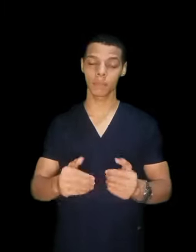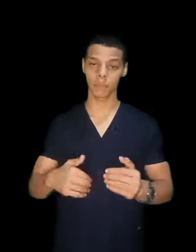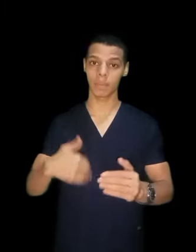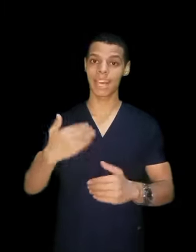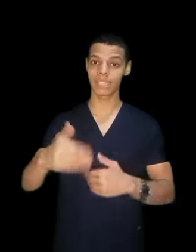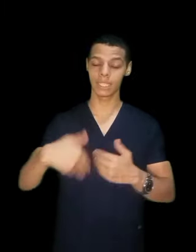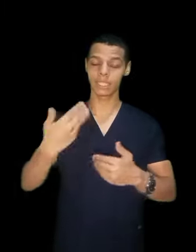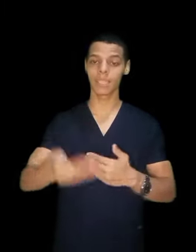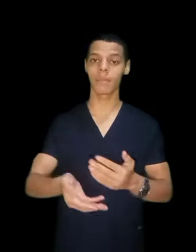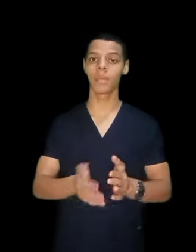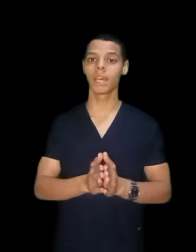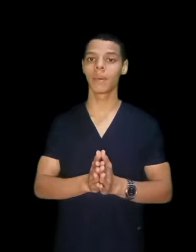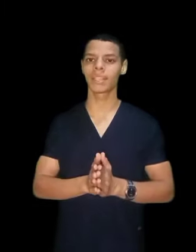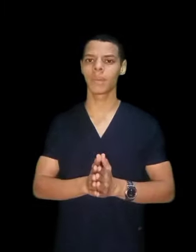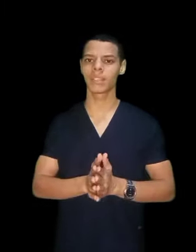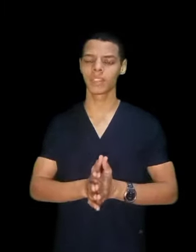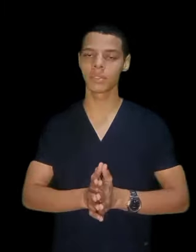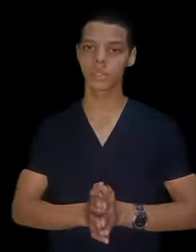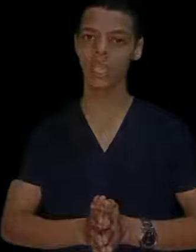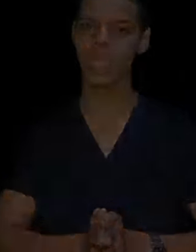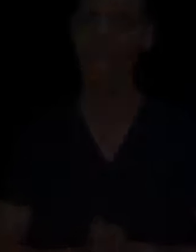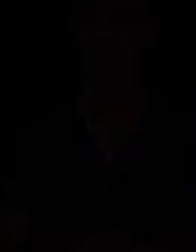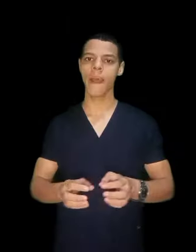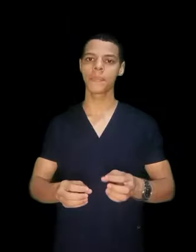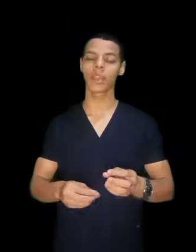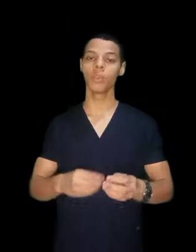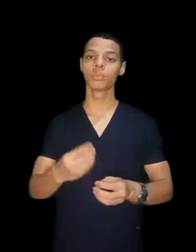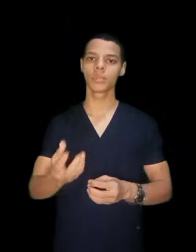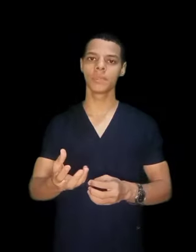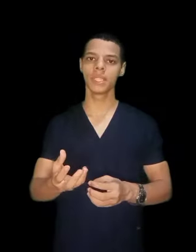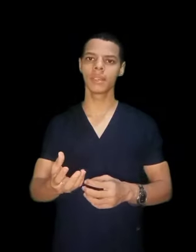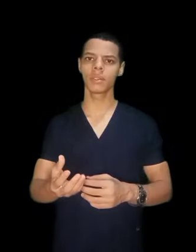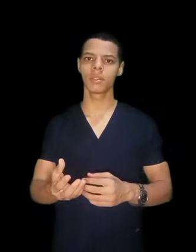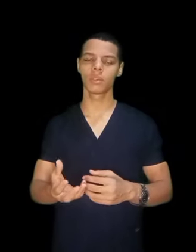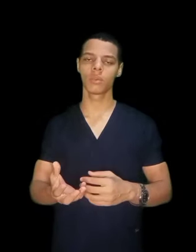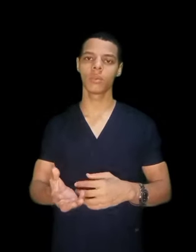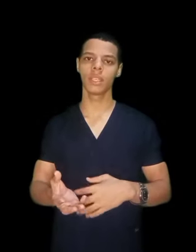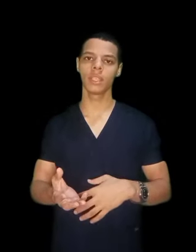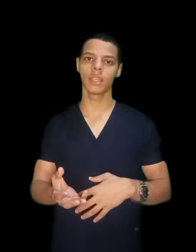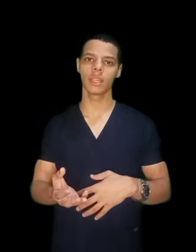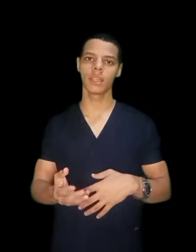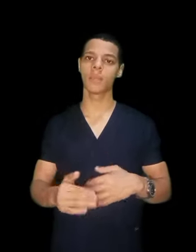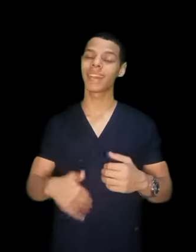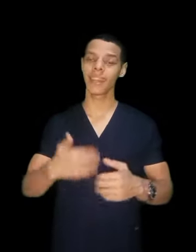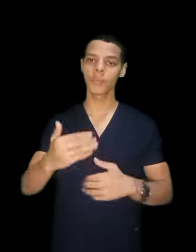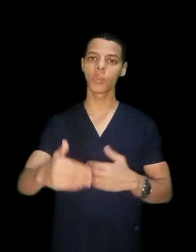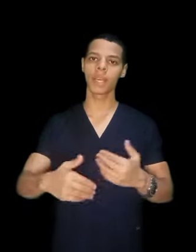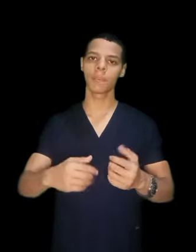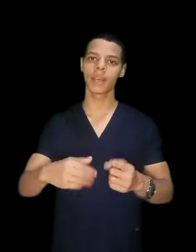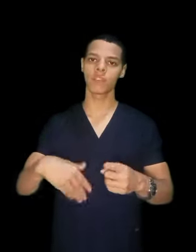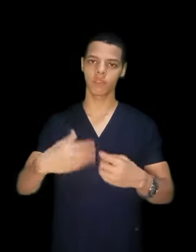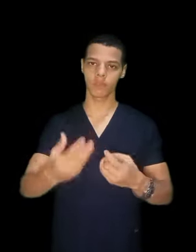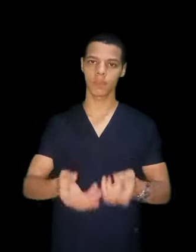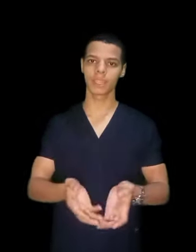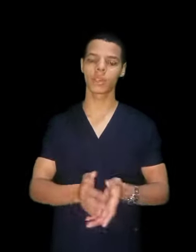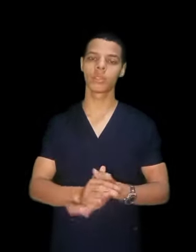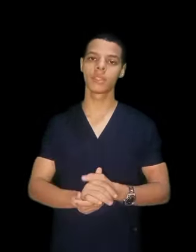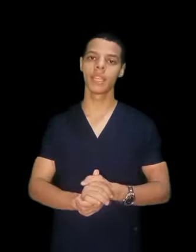بعد ان انت تكملها بعد مع الفن الصحي. عندك علوم طبية وبعدها منت في البقى لما تاخد